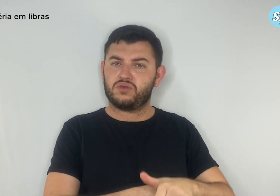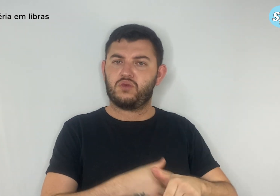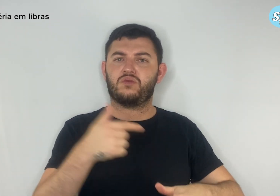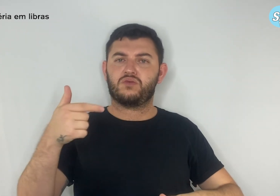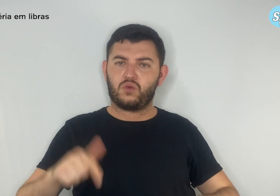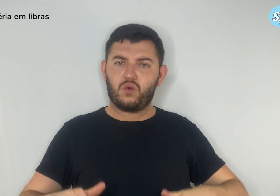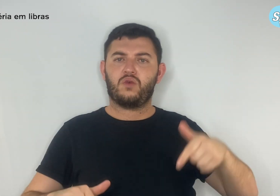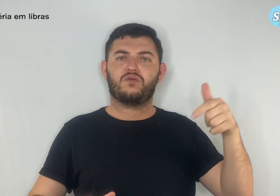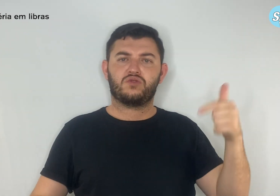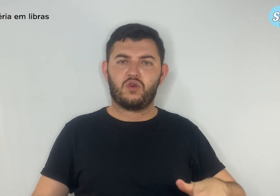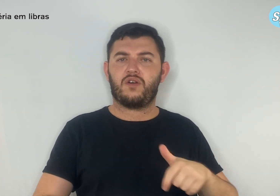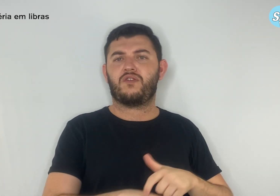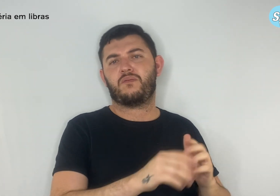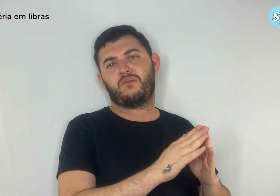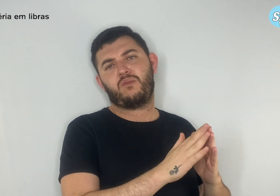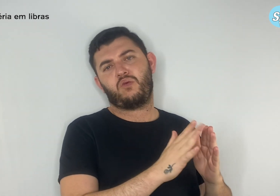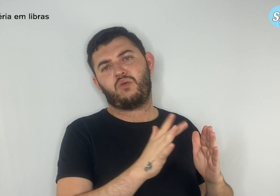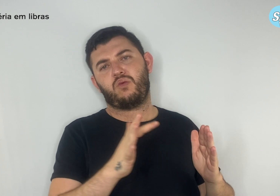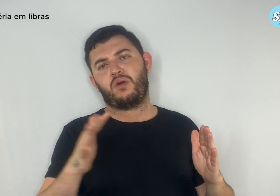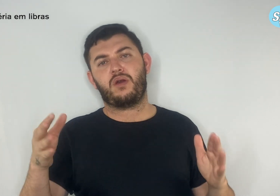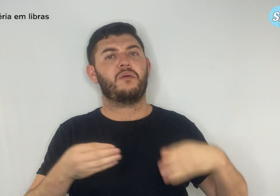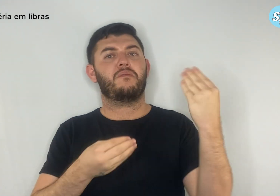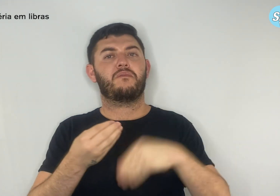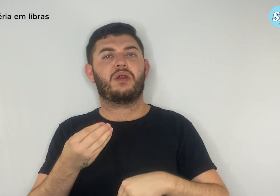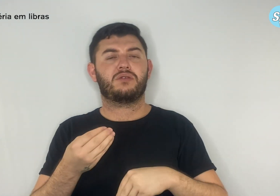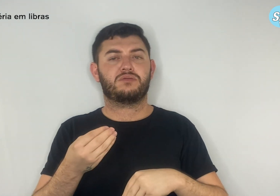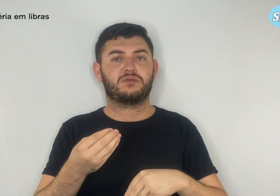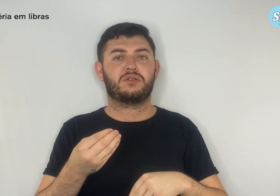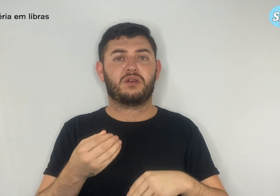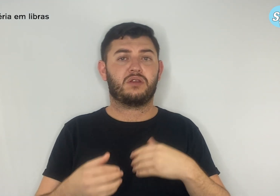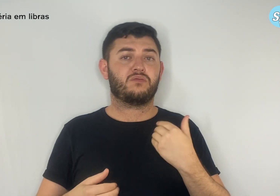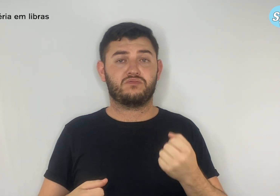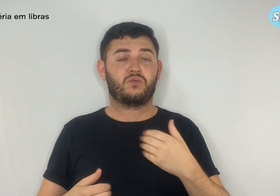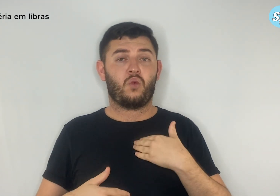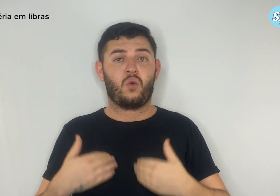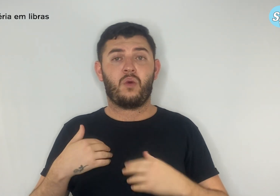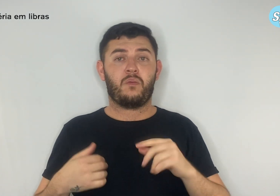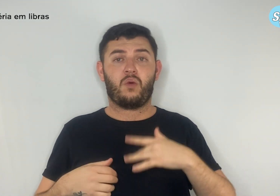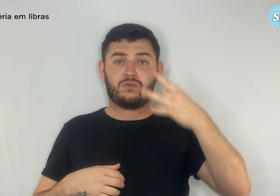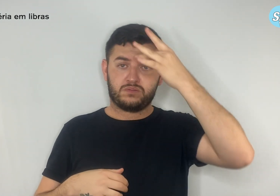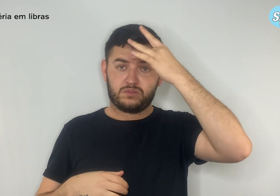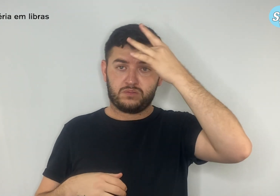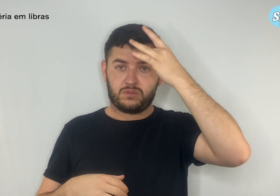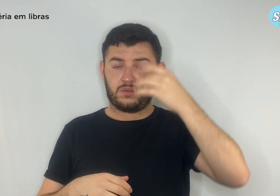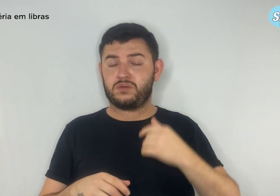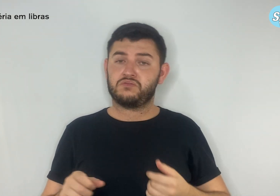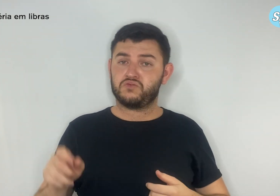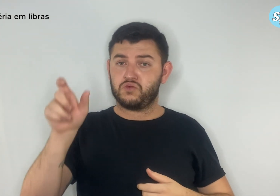prolongada, causando danos à integridade física e psíquica de uma pessoa no seu local de